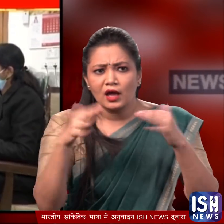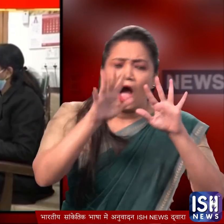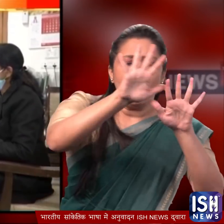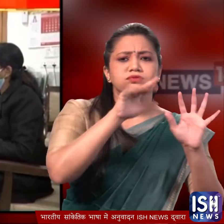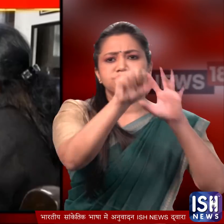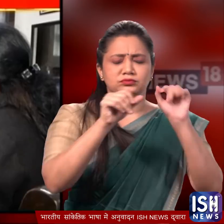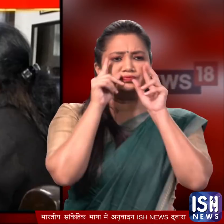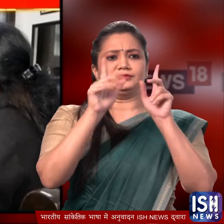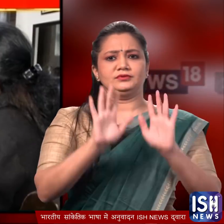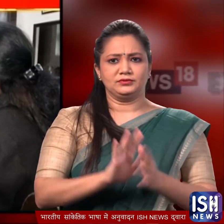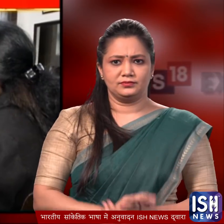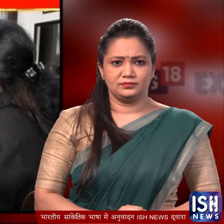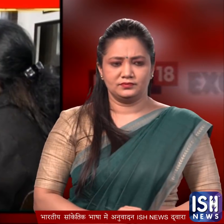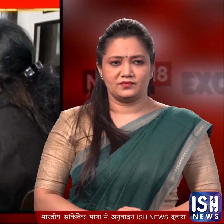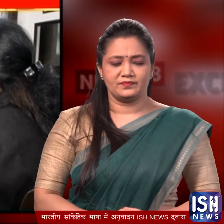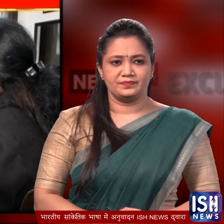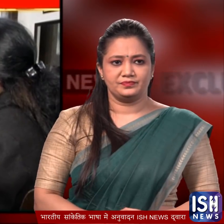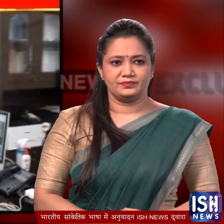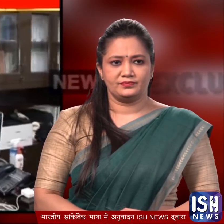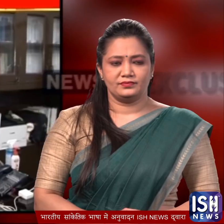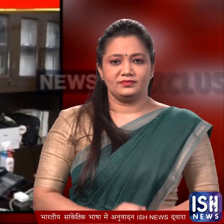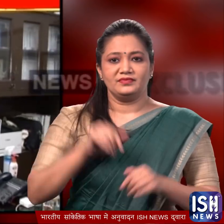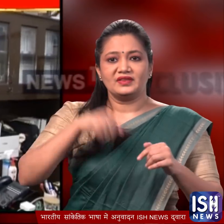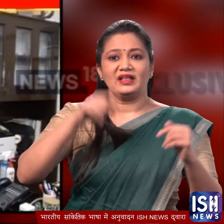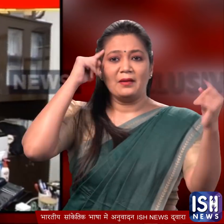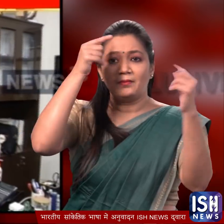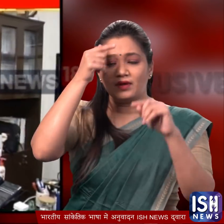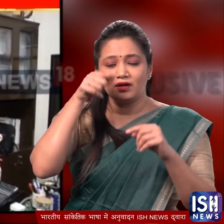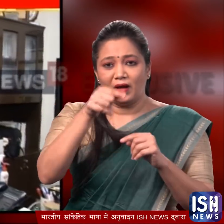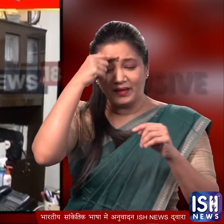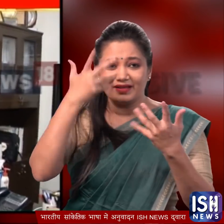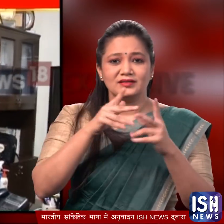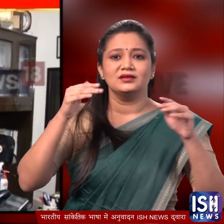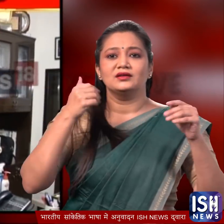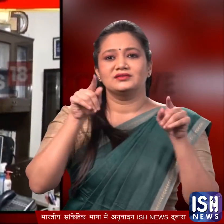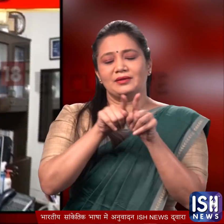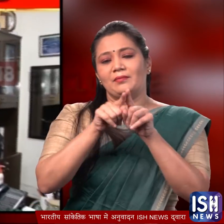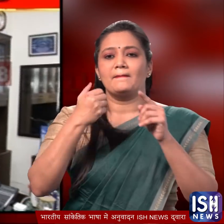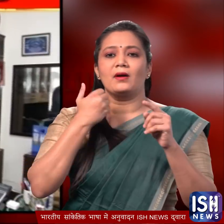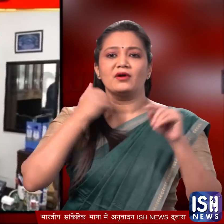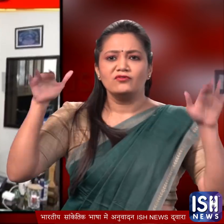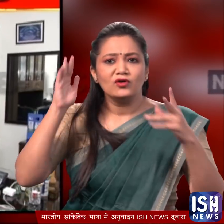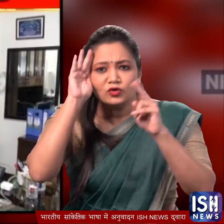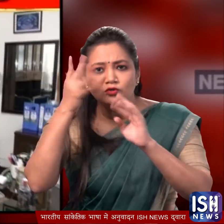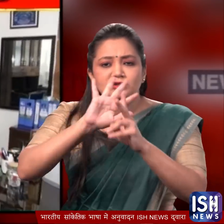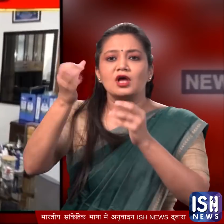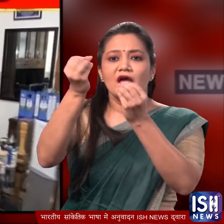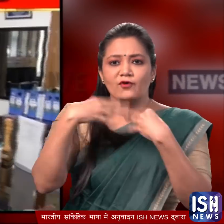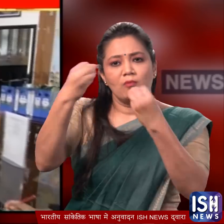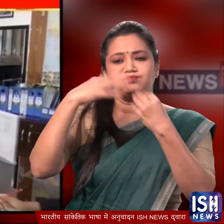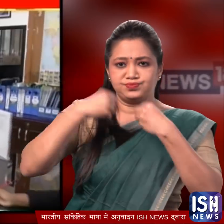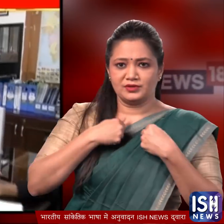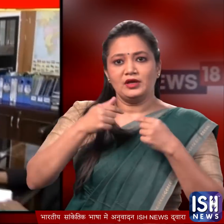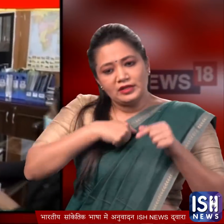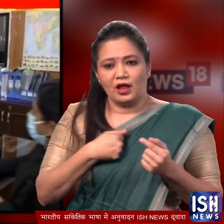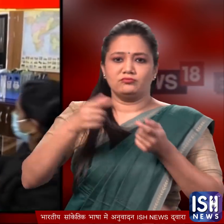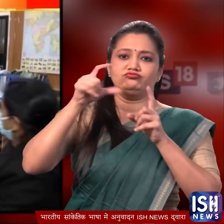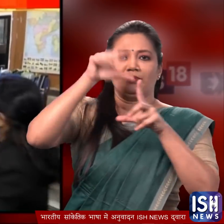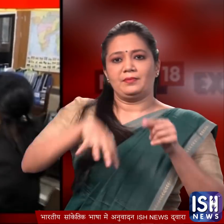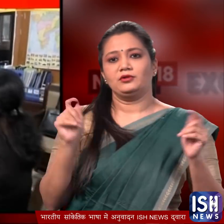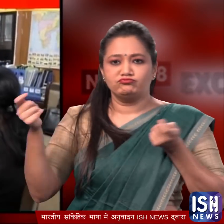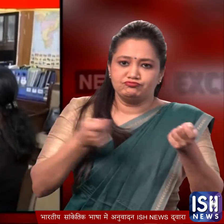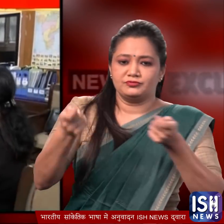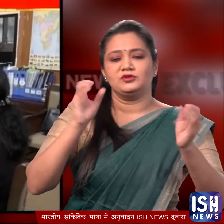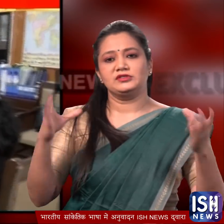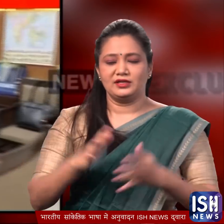हैं